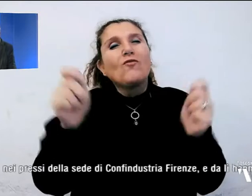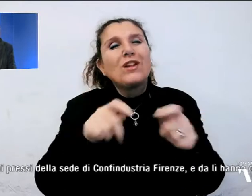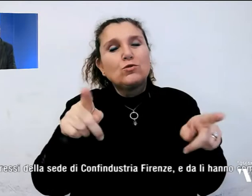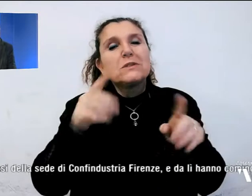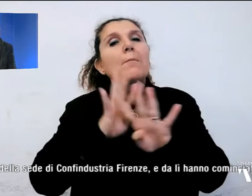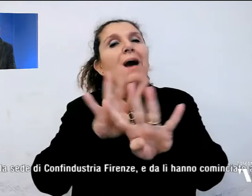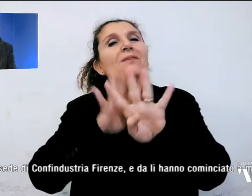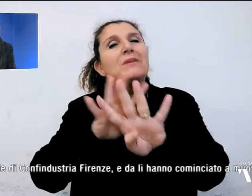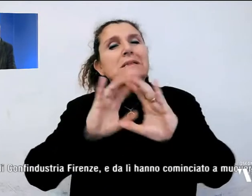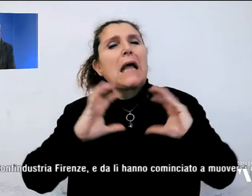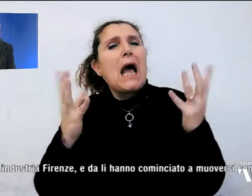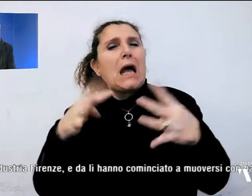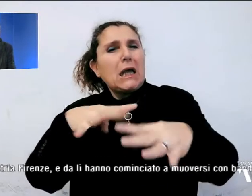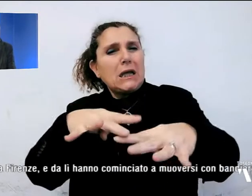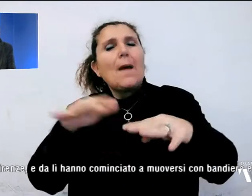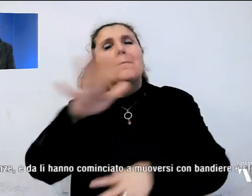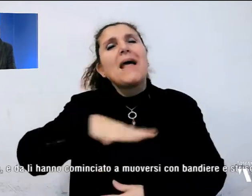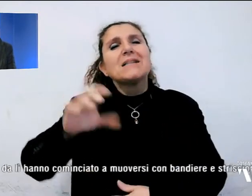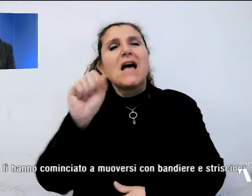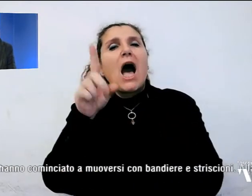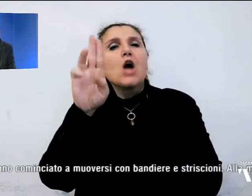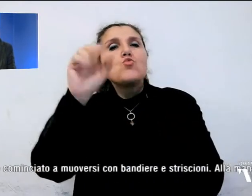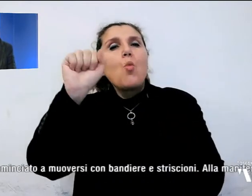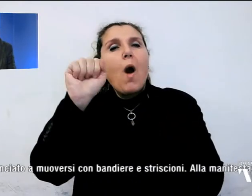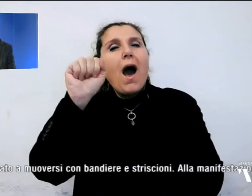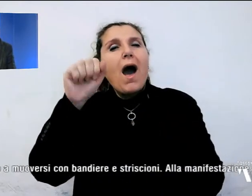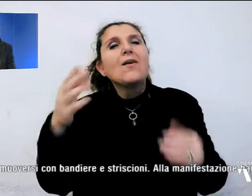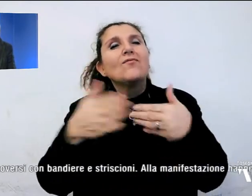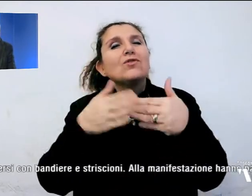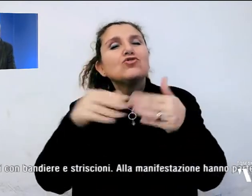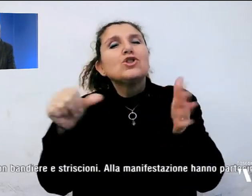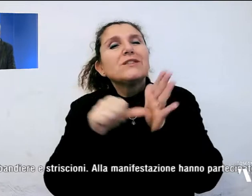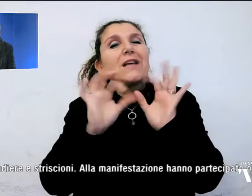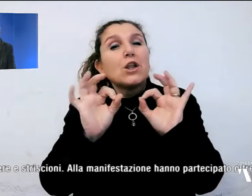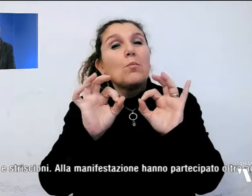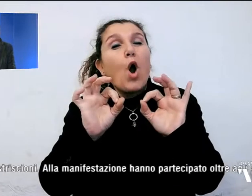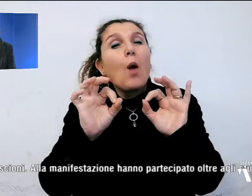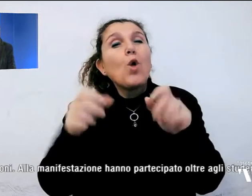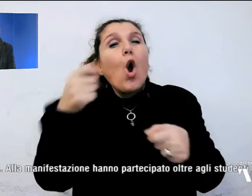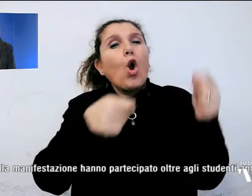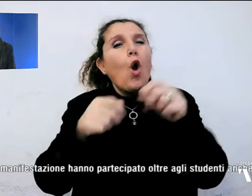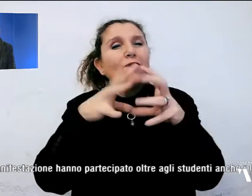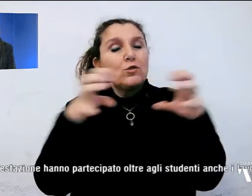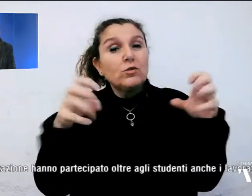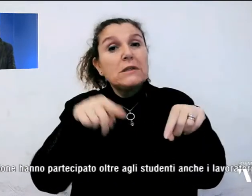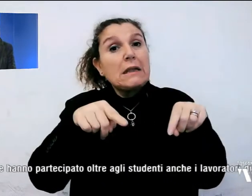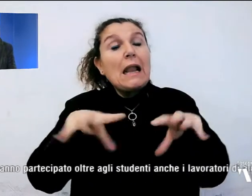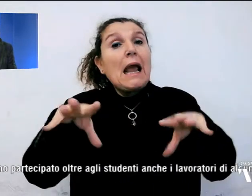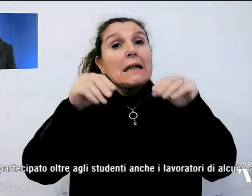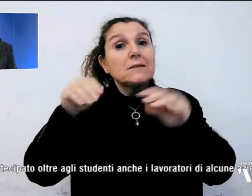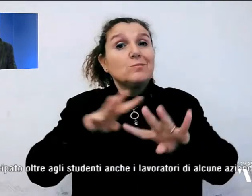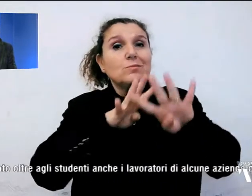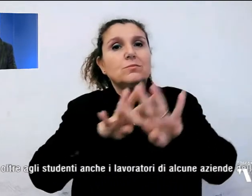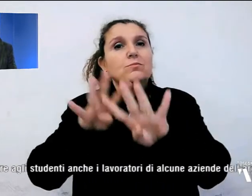radunati in piazza Adua nei pressi della sede proprio di Confindustria e da lì hanno cominciato a muoversi con